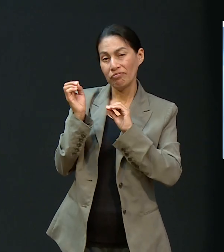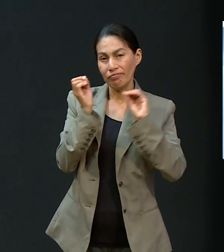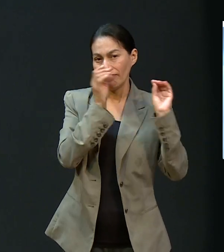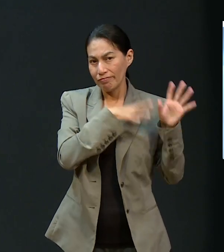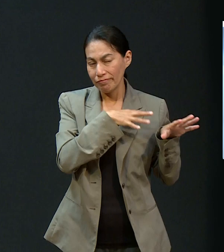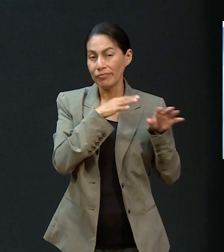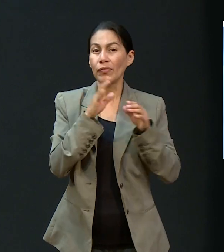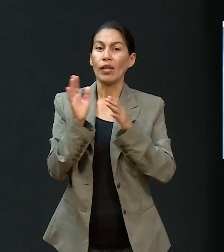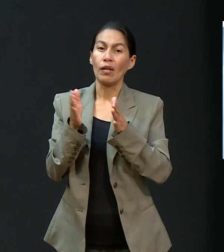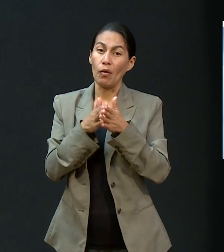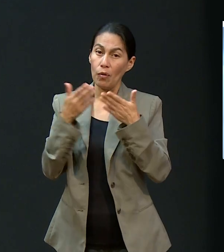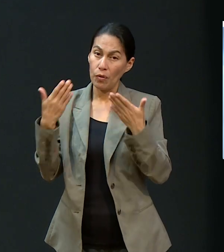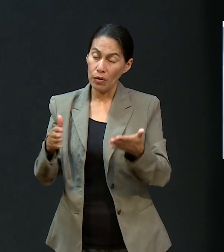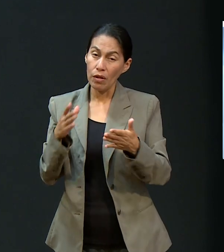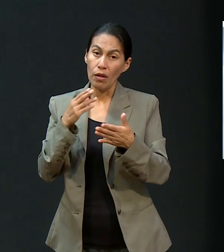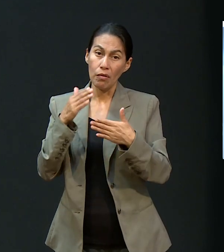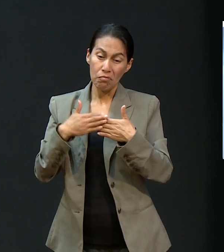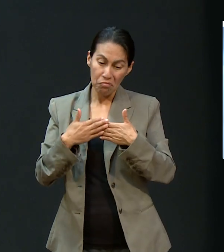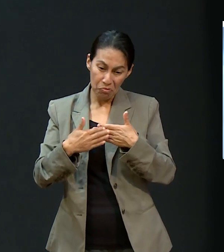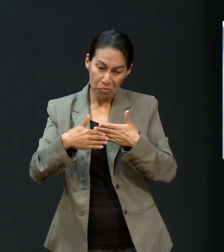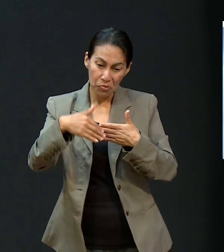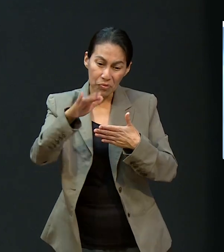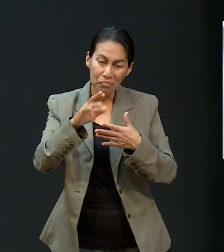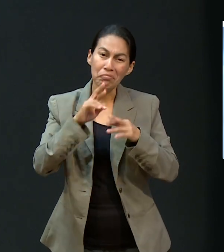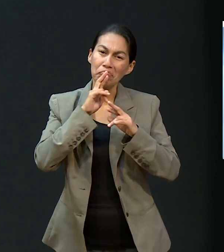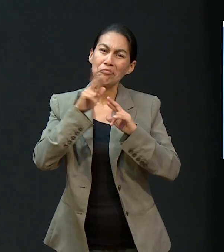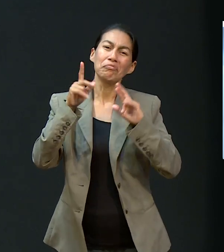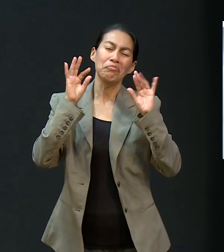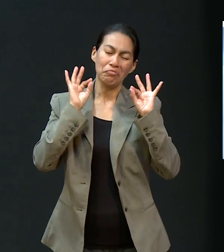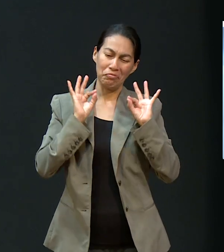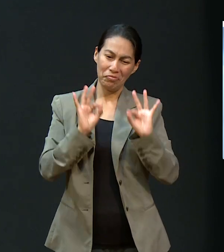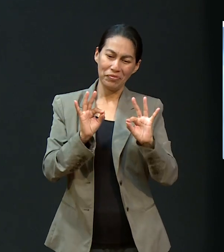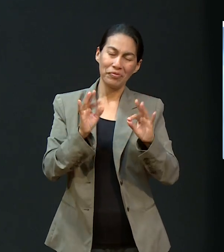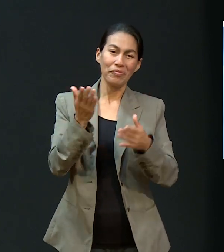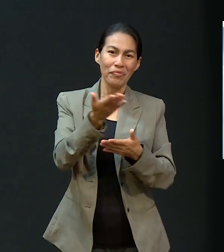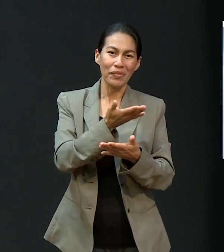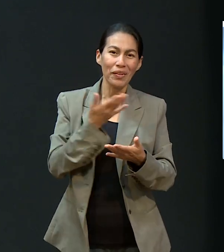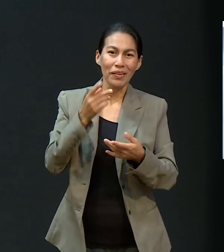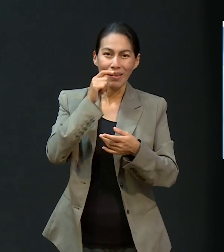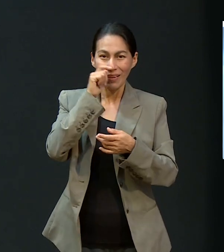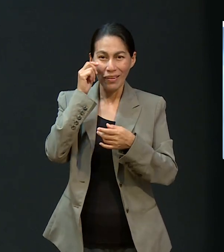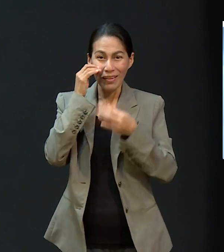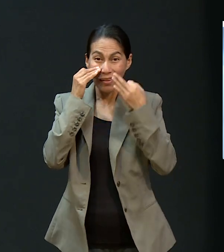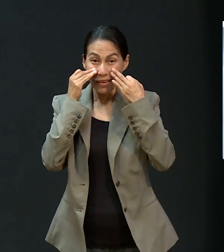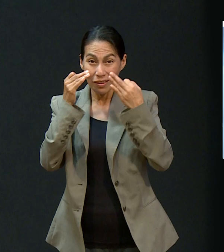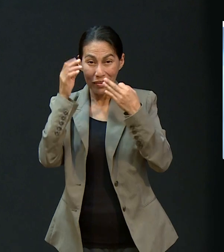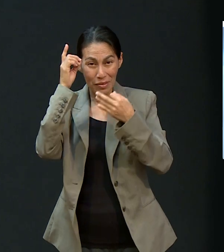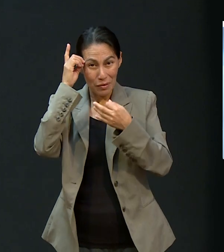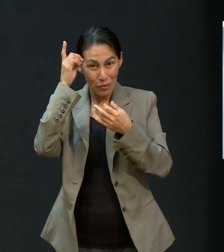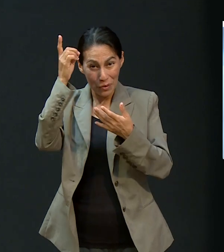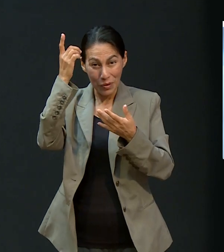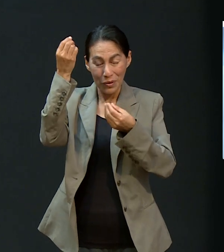vamos a descubrir los grandes, poderosos, portentosos hechos de Dios en estos